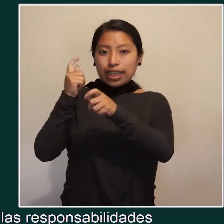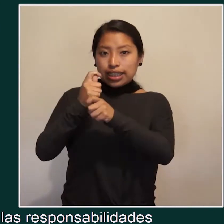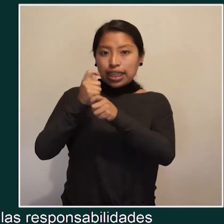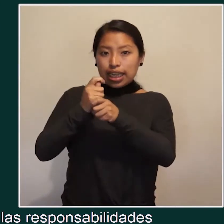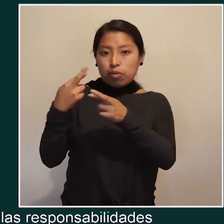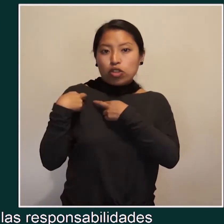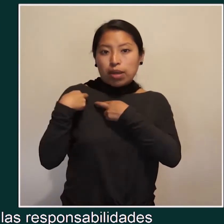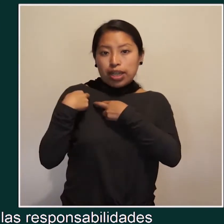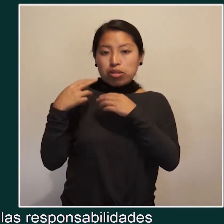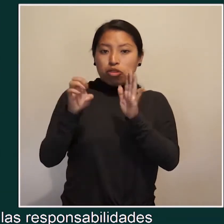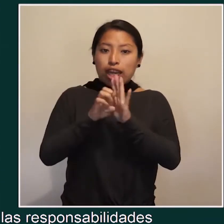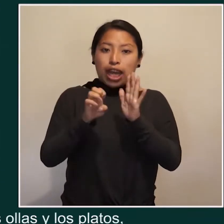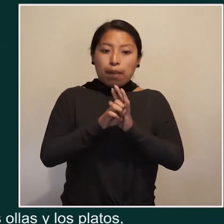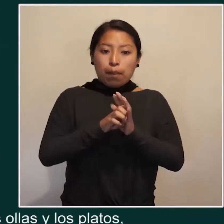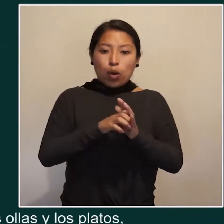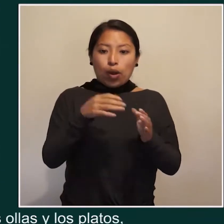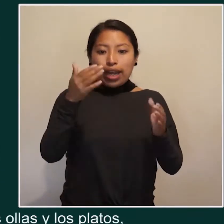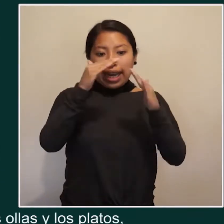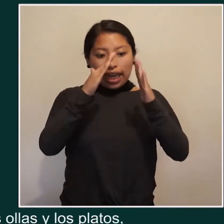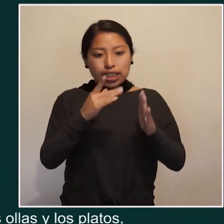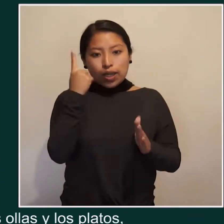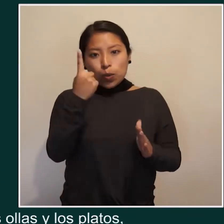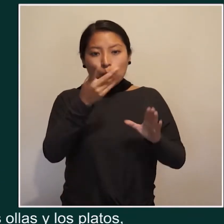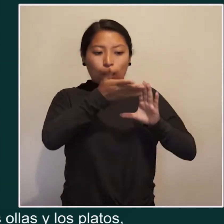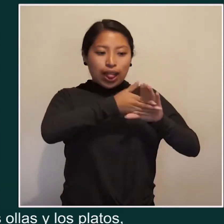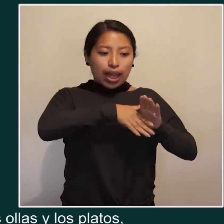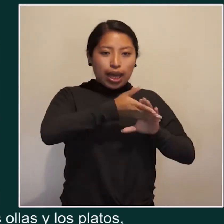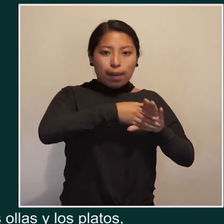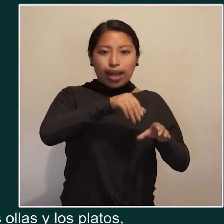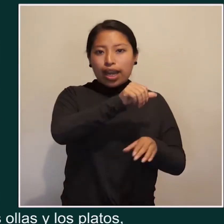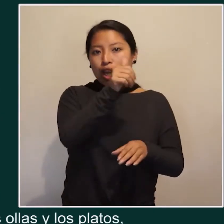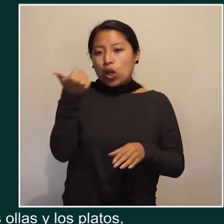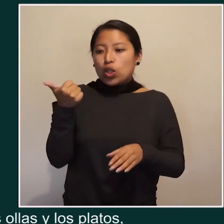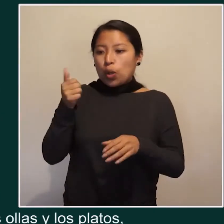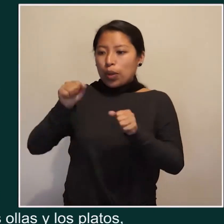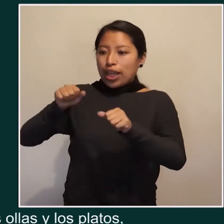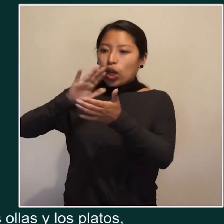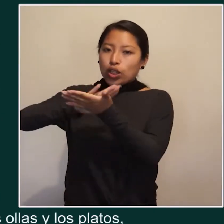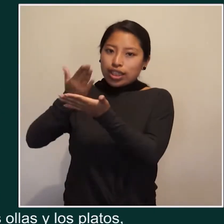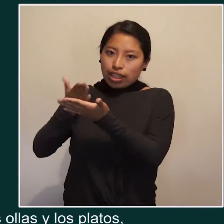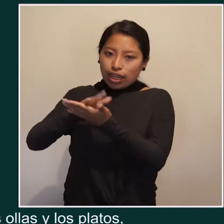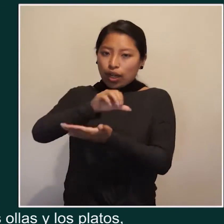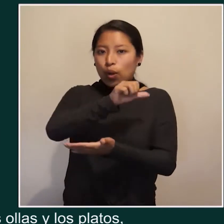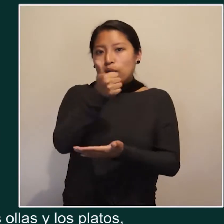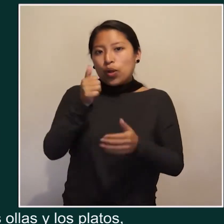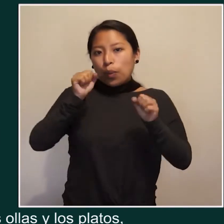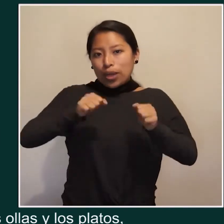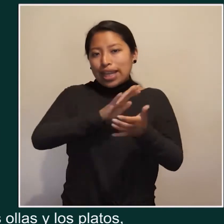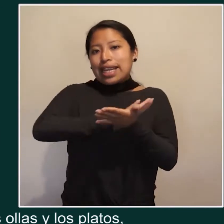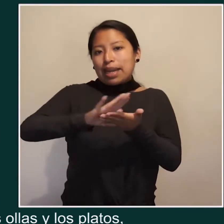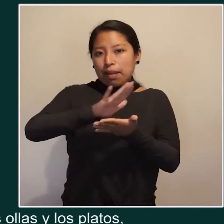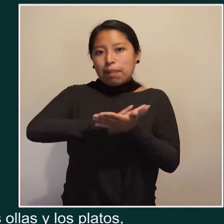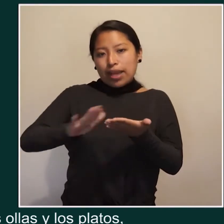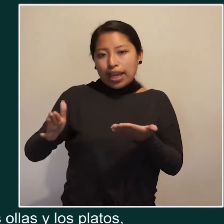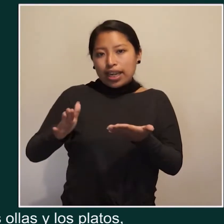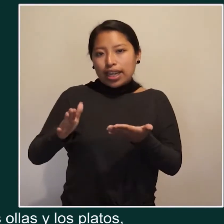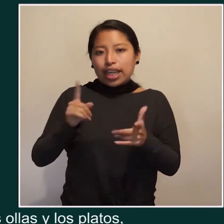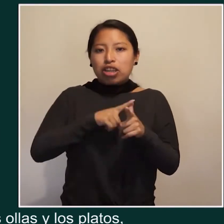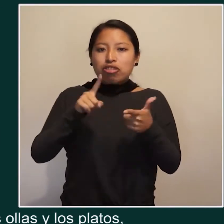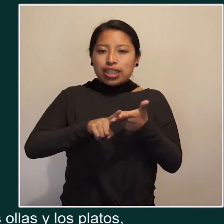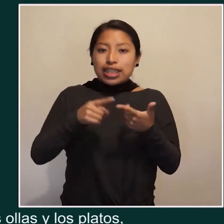del hogar, por ejemplo, ¿no? Allá en casa uno lava el plato, el otro puede cocinar, el otro puede estar limpiando, ¿no?